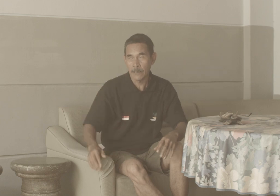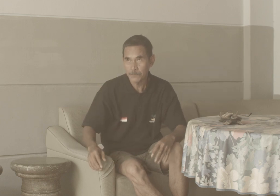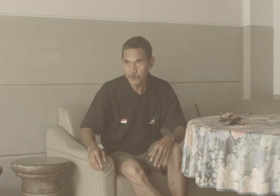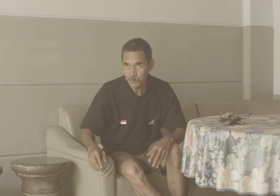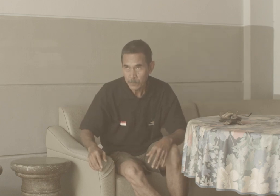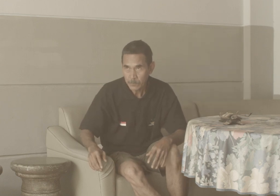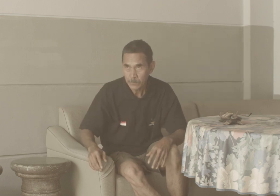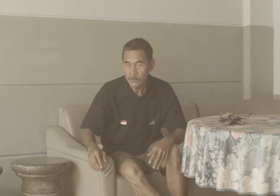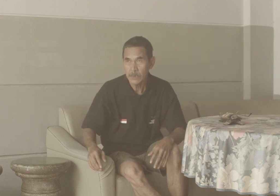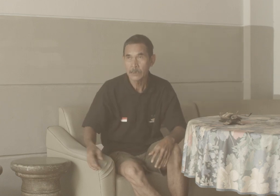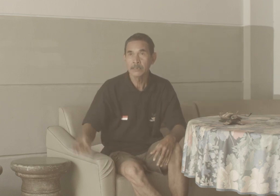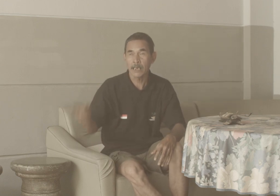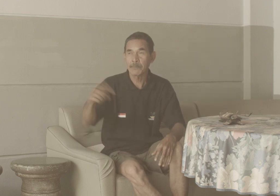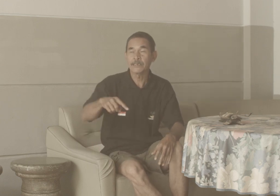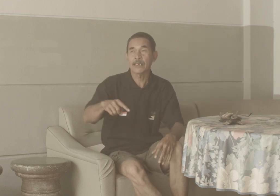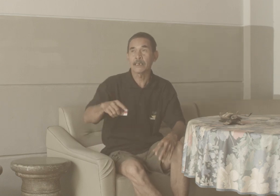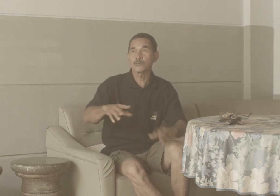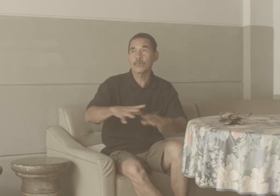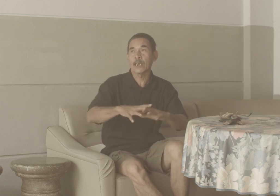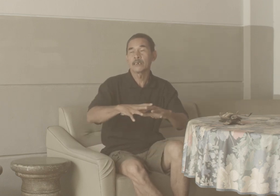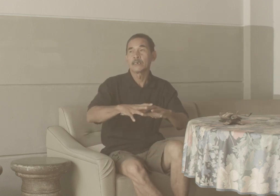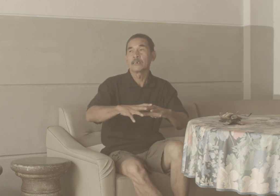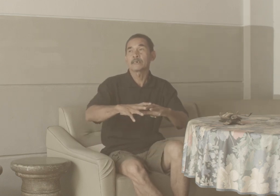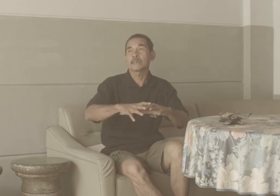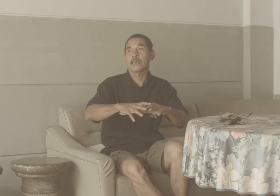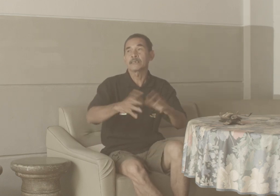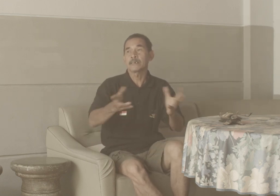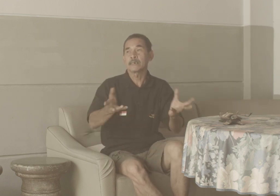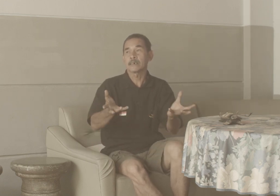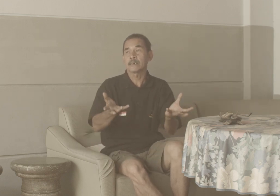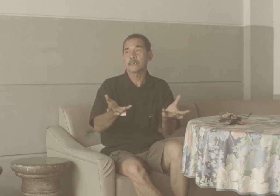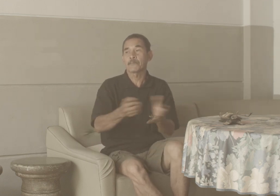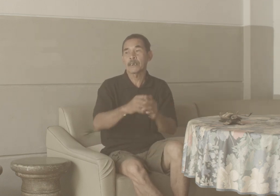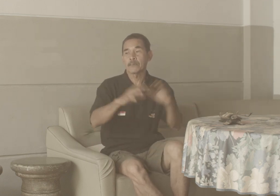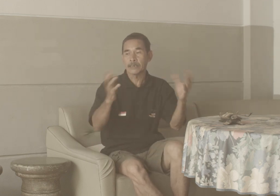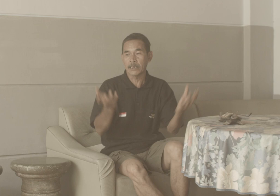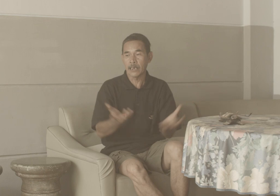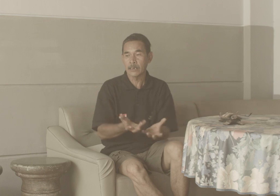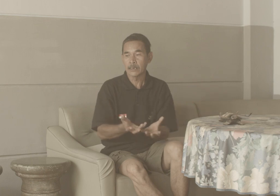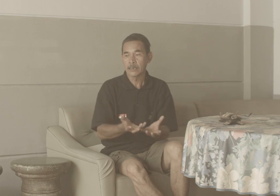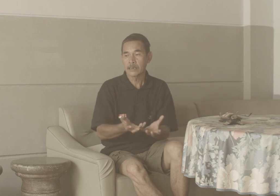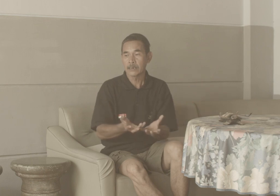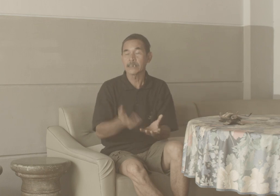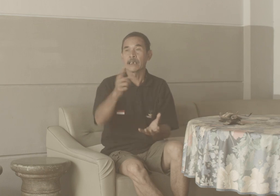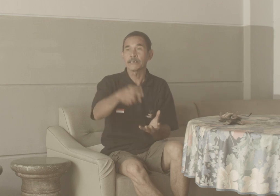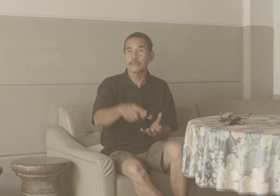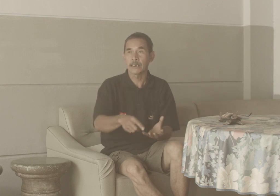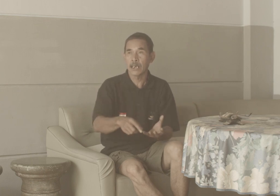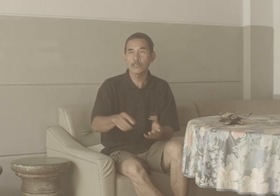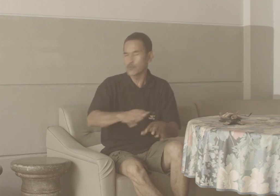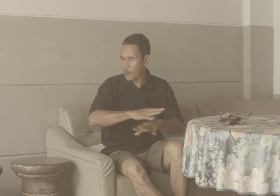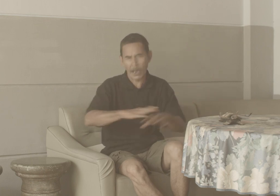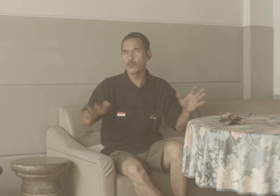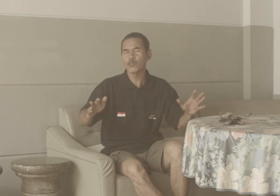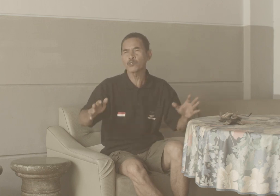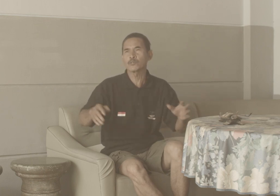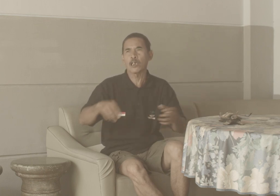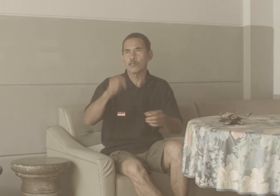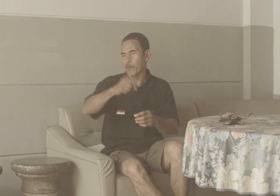Sampai disana Sudah Terjadi Apa namanya Tinggal disana Juga bagus Nanam